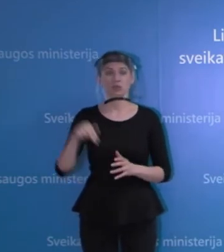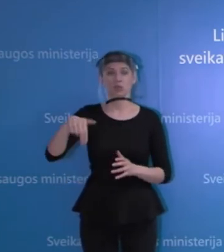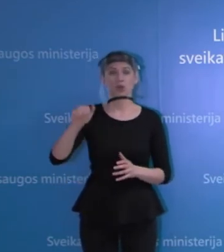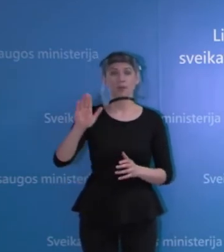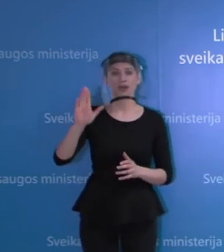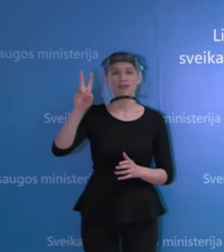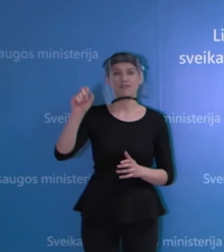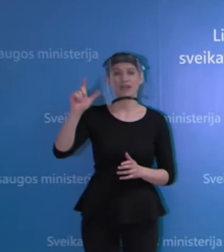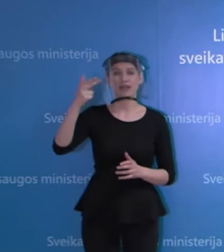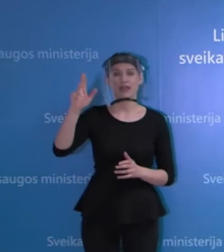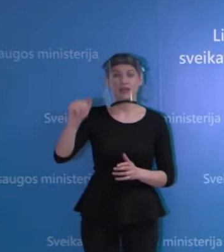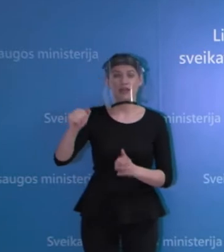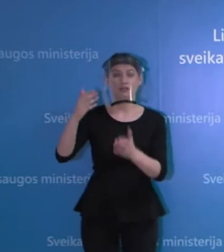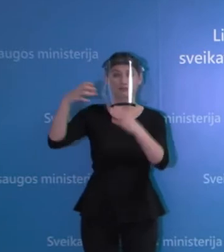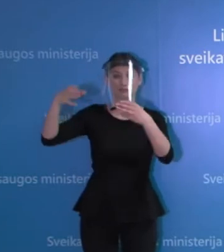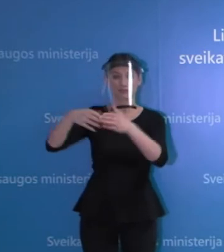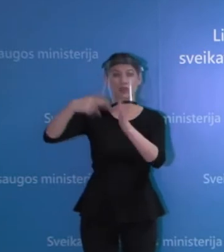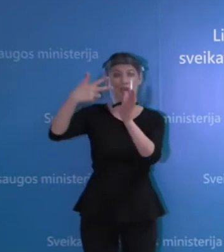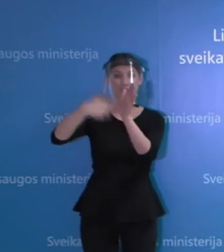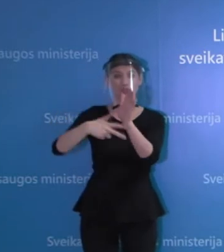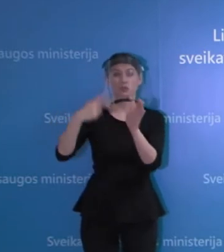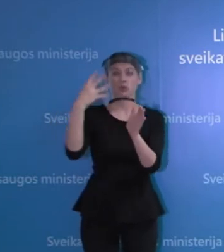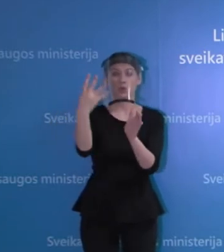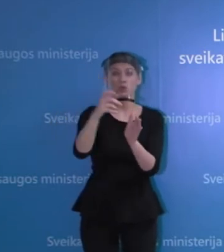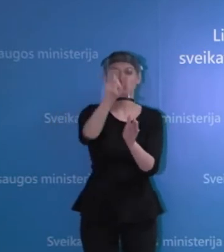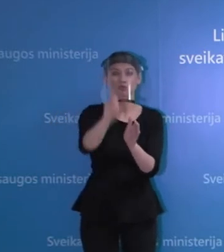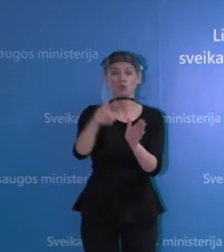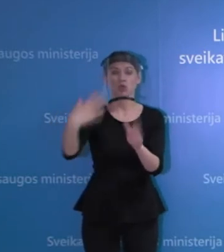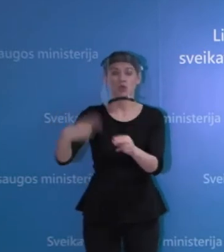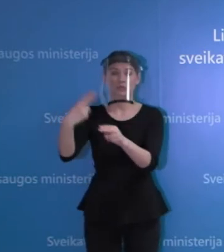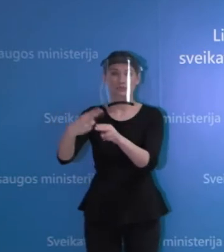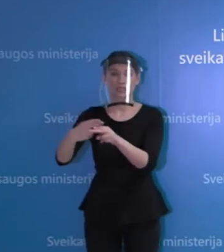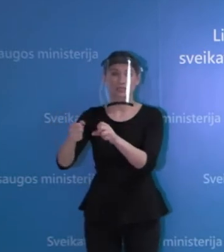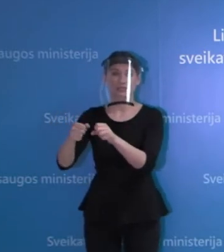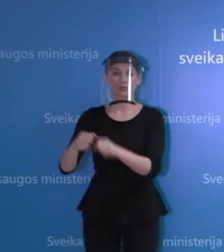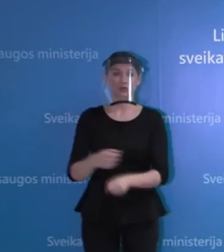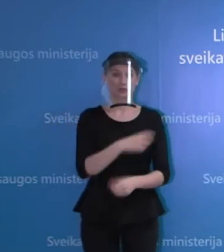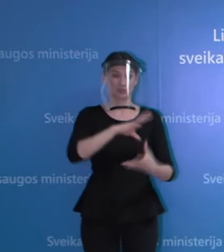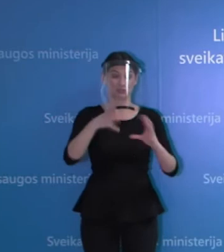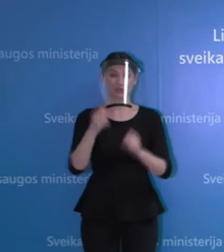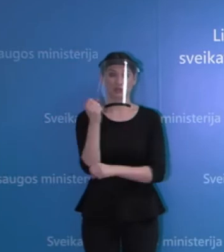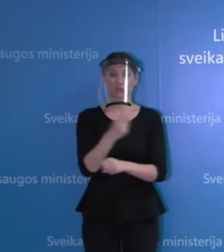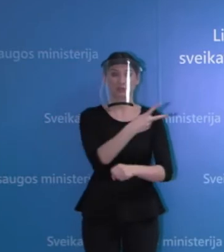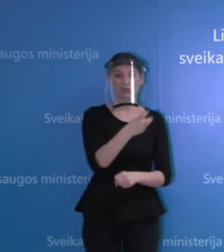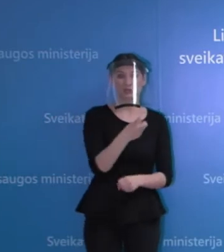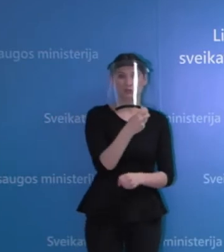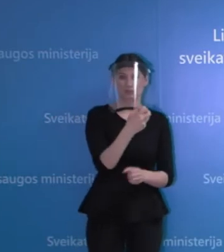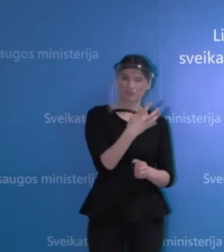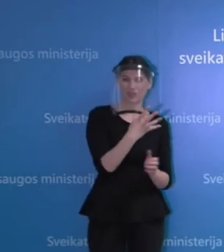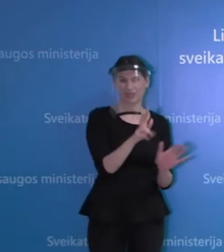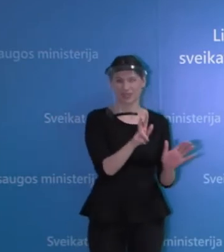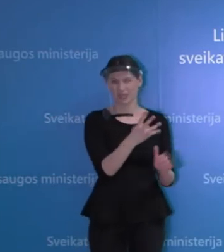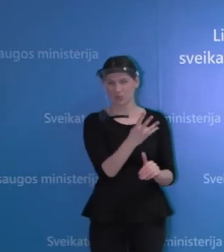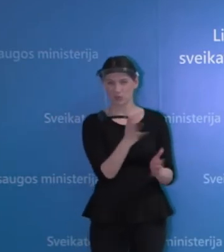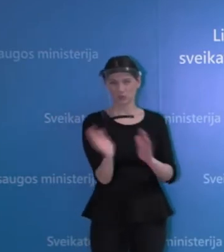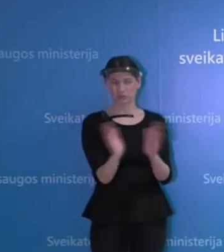Vilnikoje yra 84 nustatyti, užsikrėti asmenis iš 285 darbuotojų, tai,